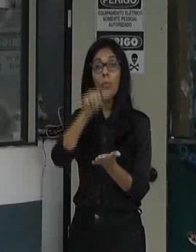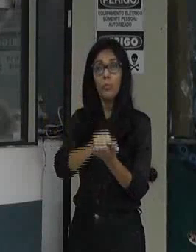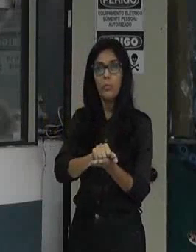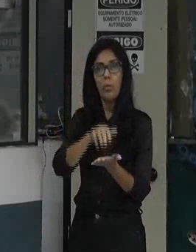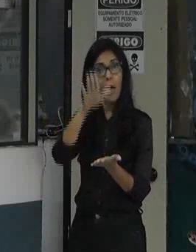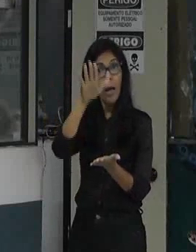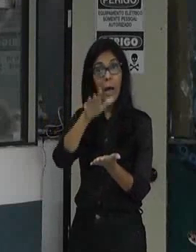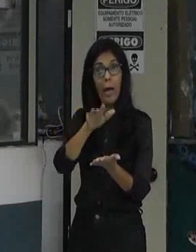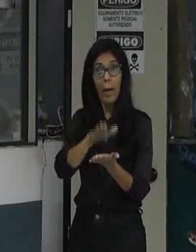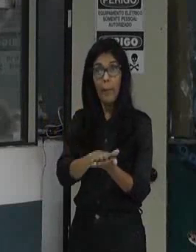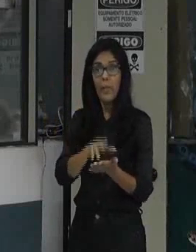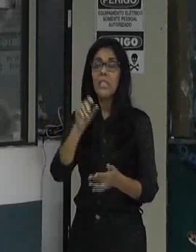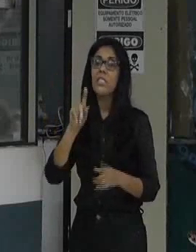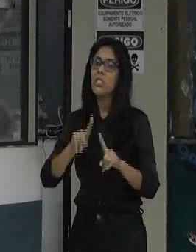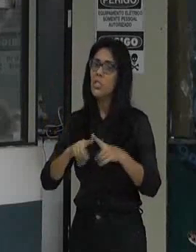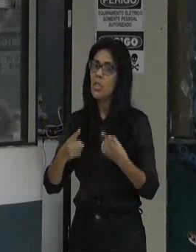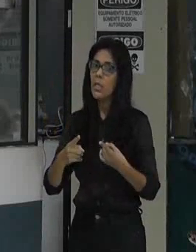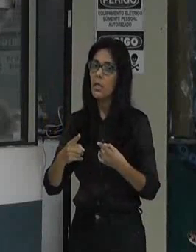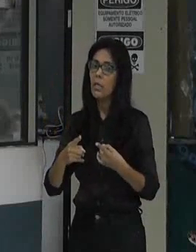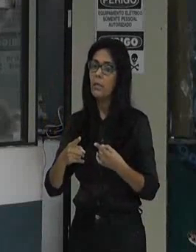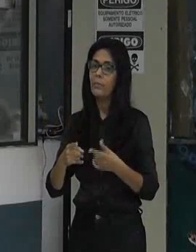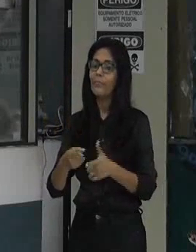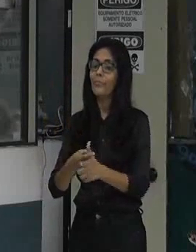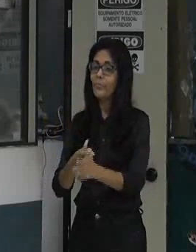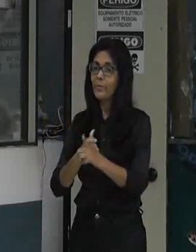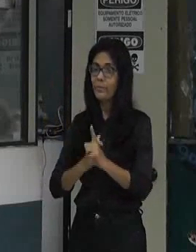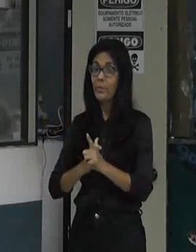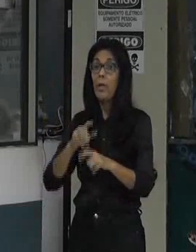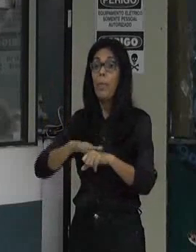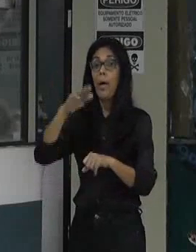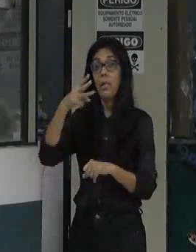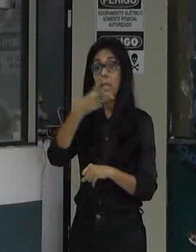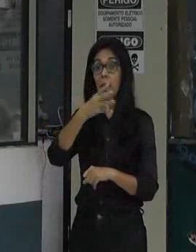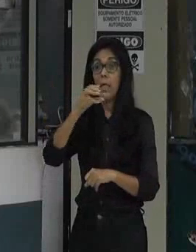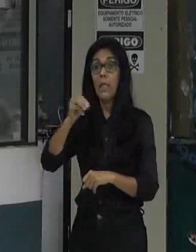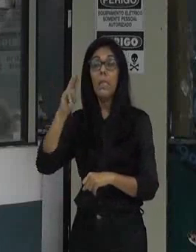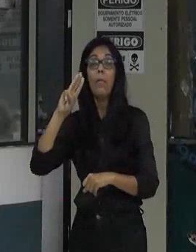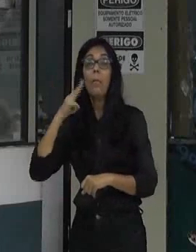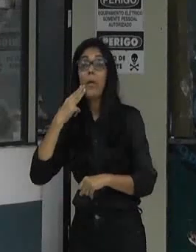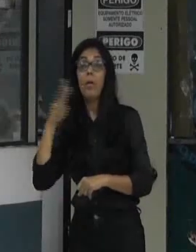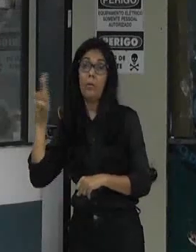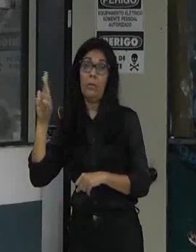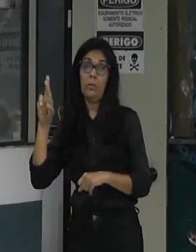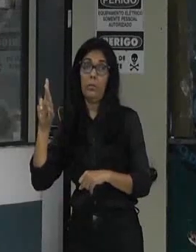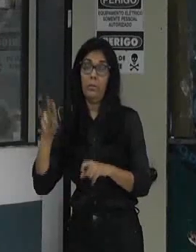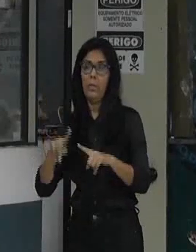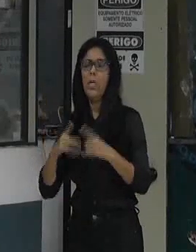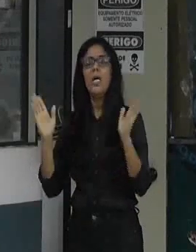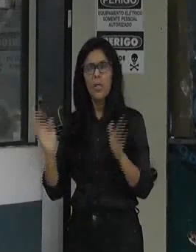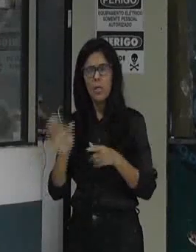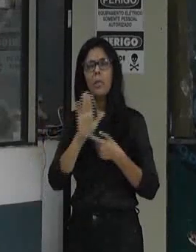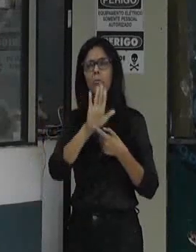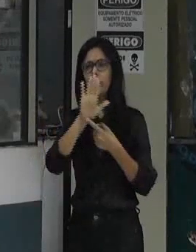de 30 bilhões de reais à prefeitura. E eu já mostrei aqui esses cálculos. Só que nada é